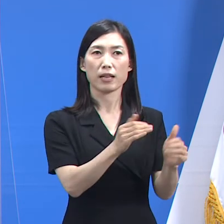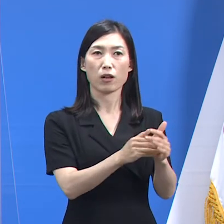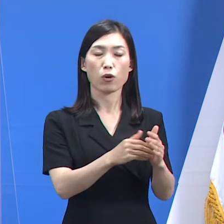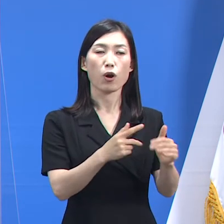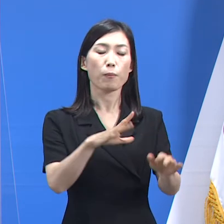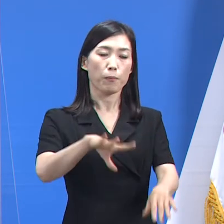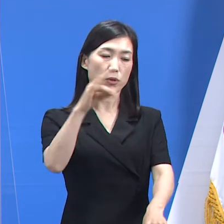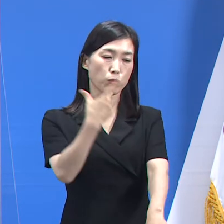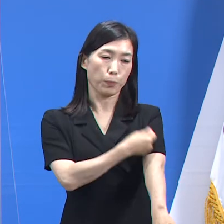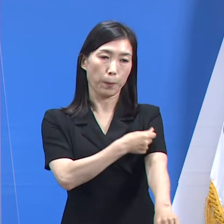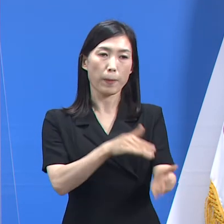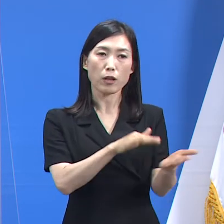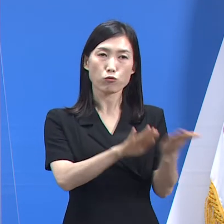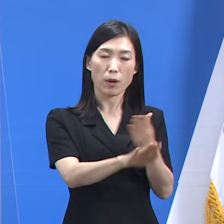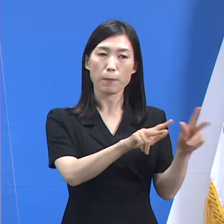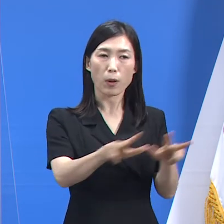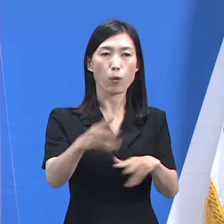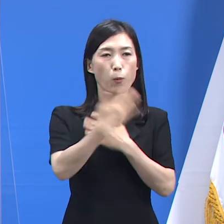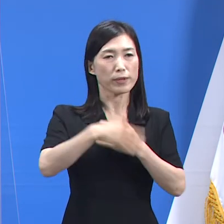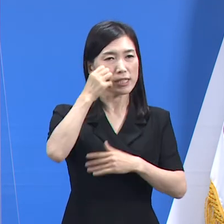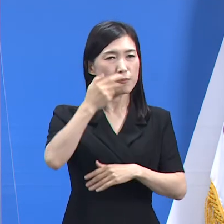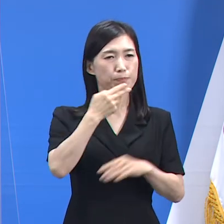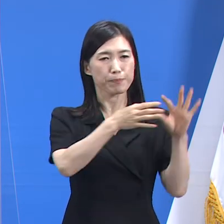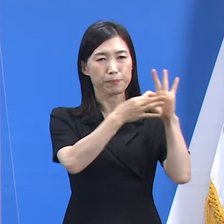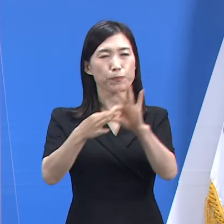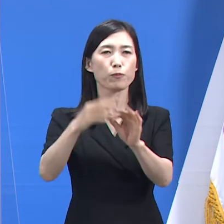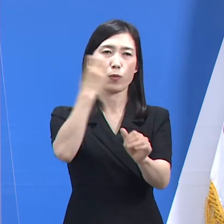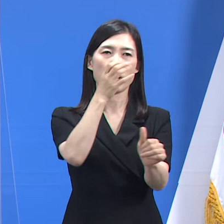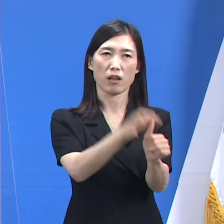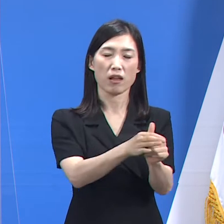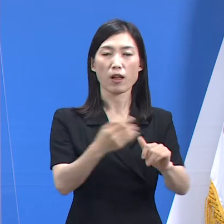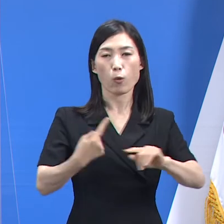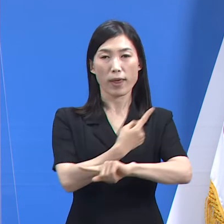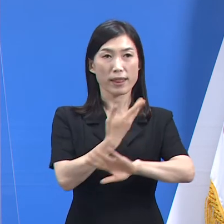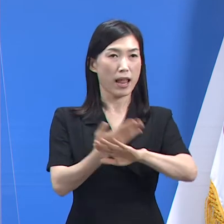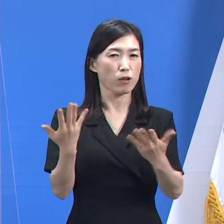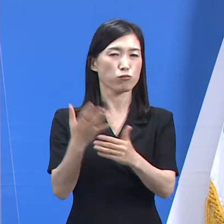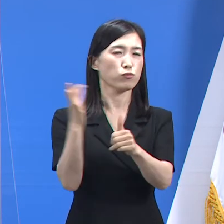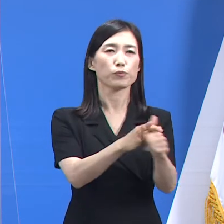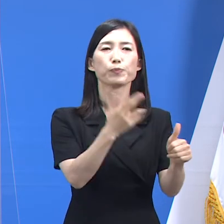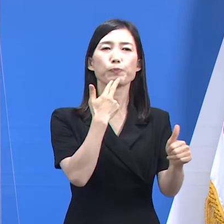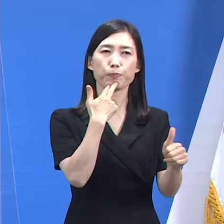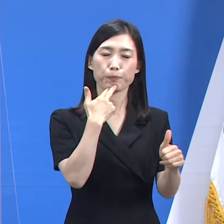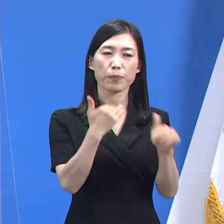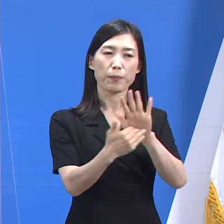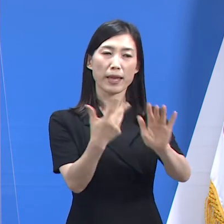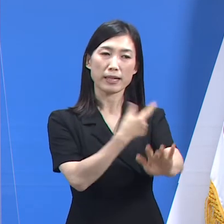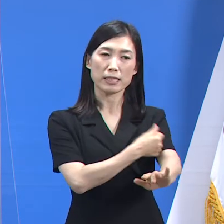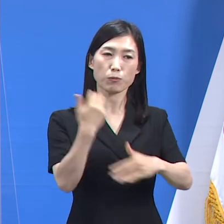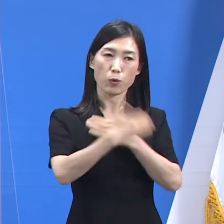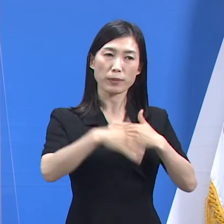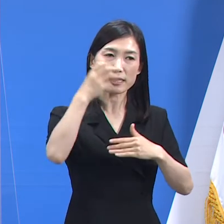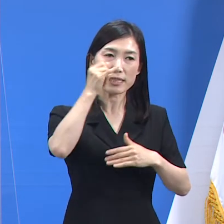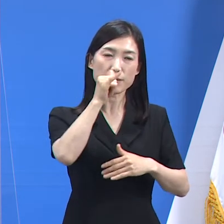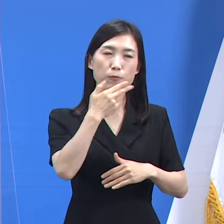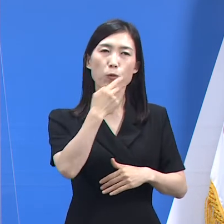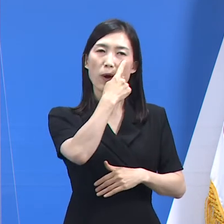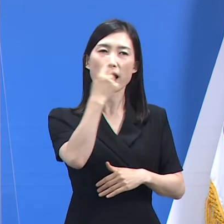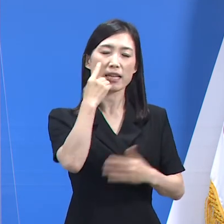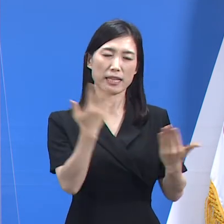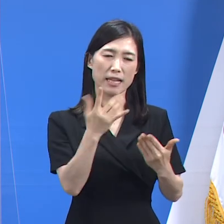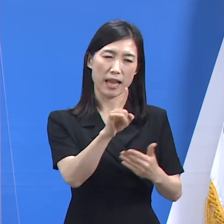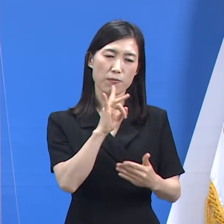동시에 현장에 투입해 오고 있습니다. 다른 업무는 배제하고 백신 이상반응 역학조사에 전념하면서